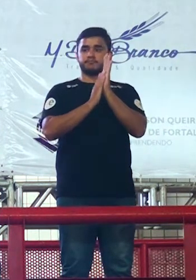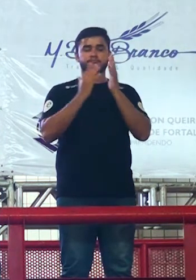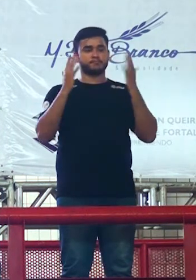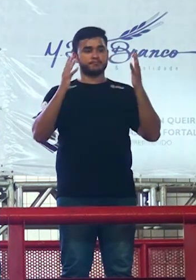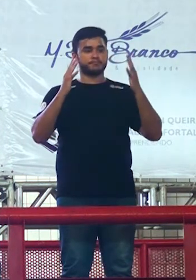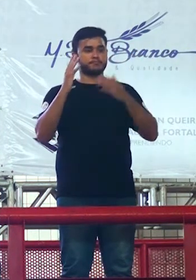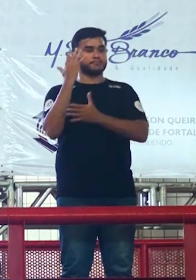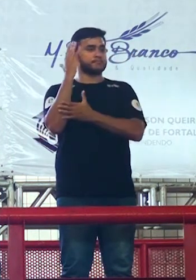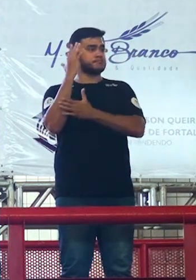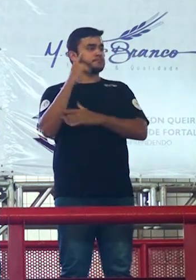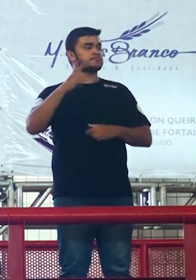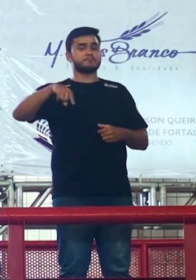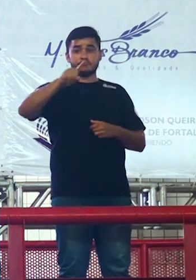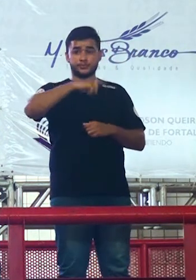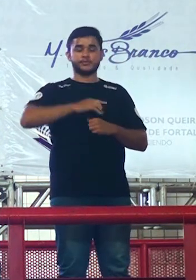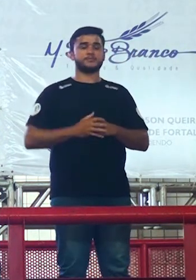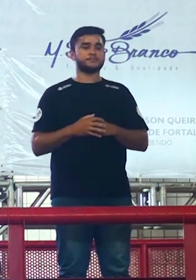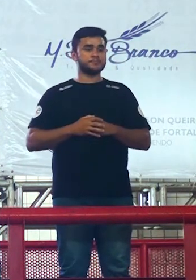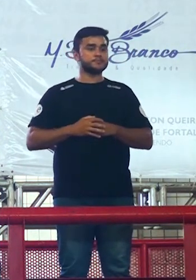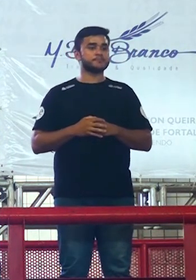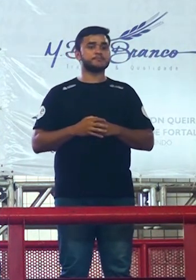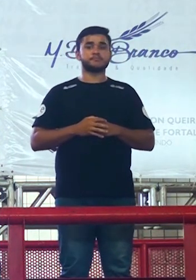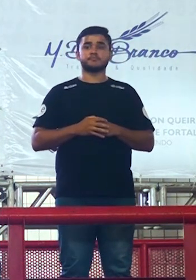os contatos